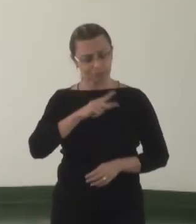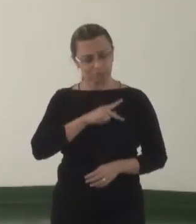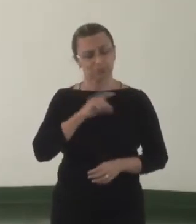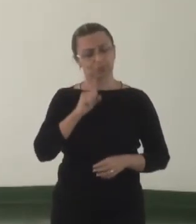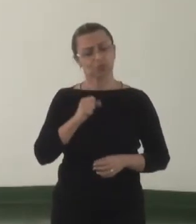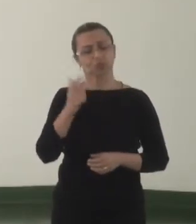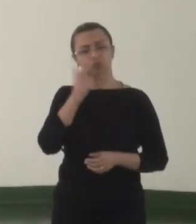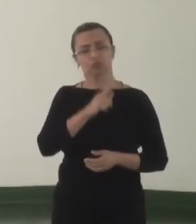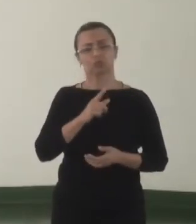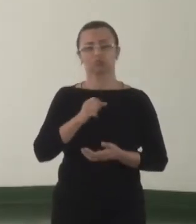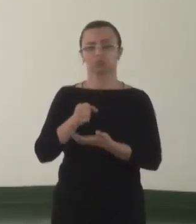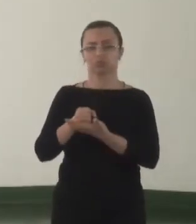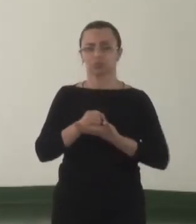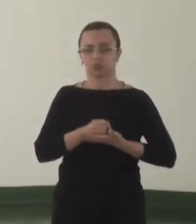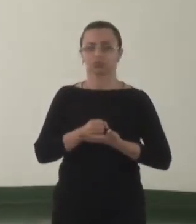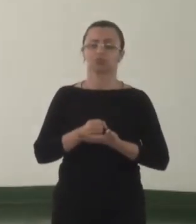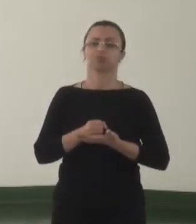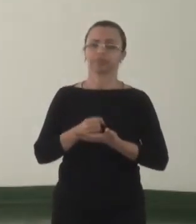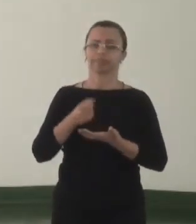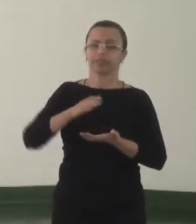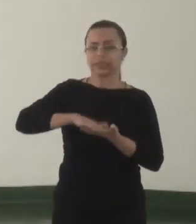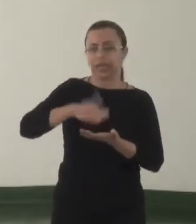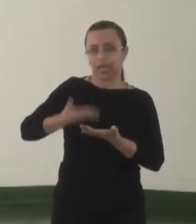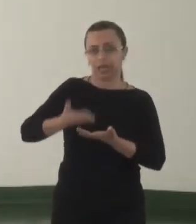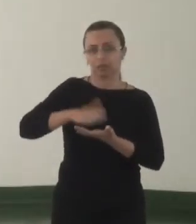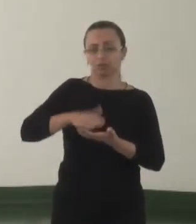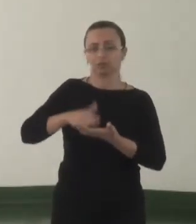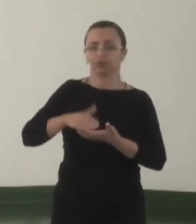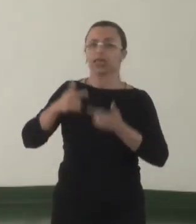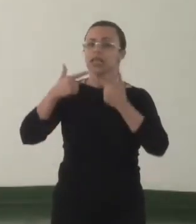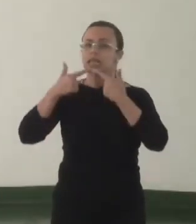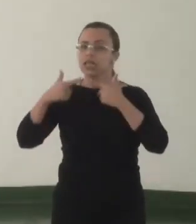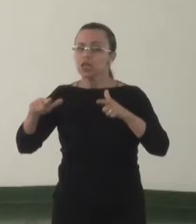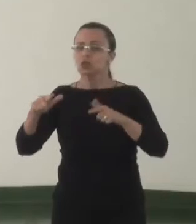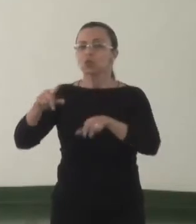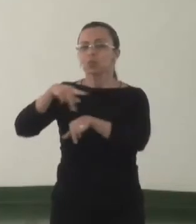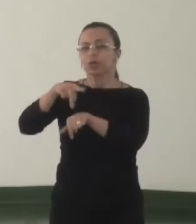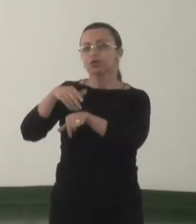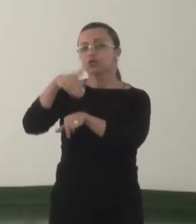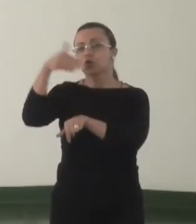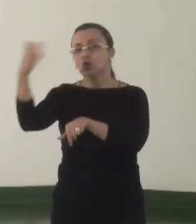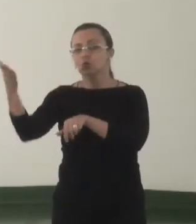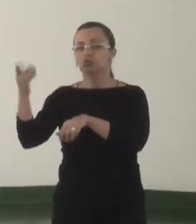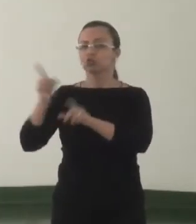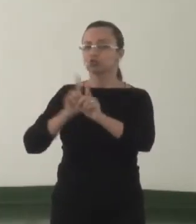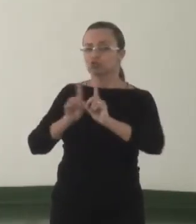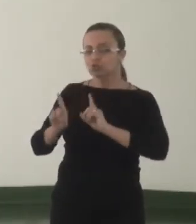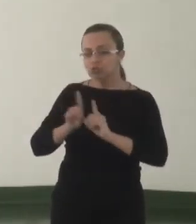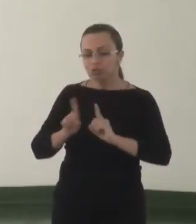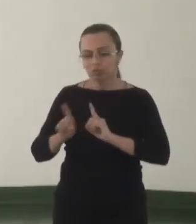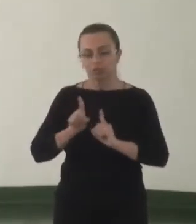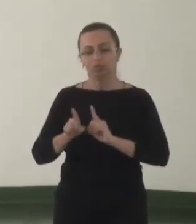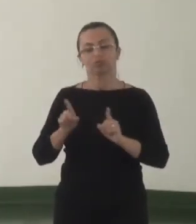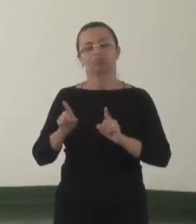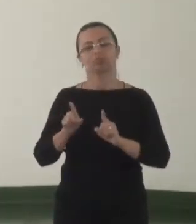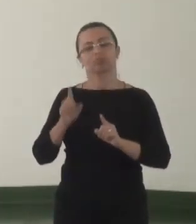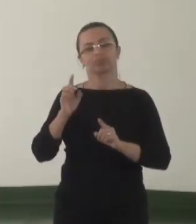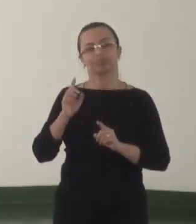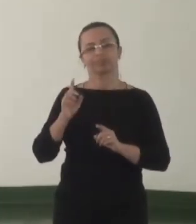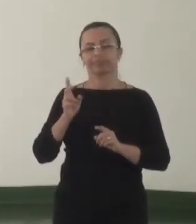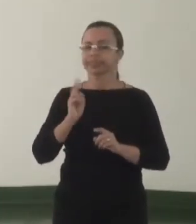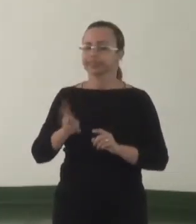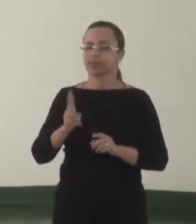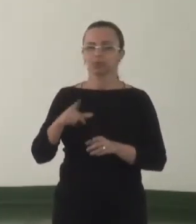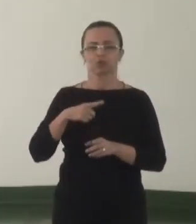intérprete, para dialogar com pessoas de outras nacionalidades que habitualmente atravessam